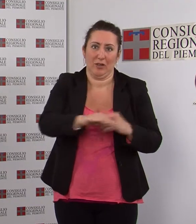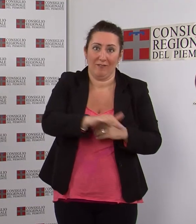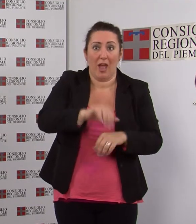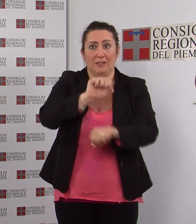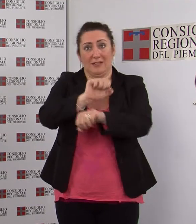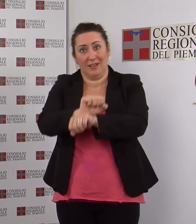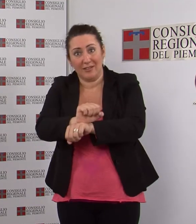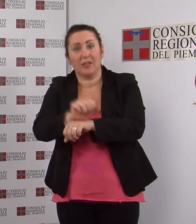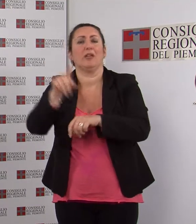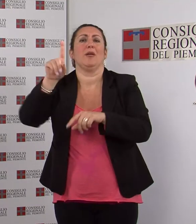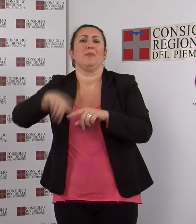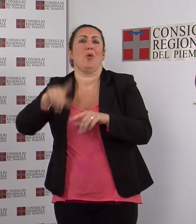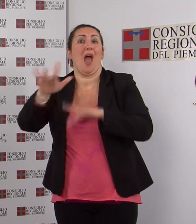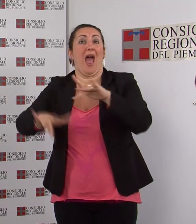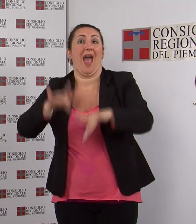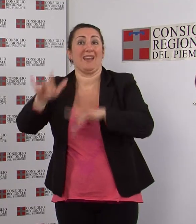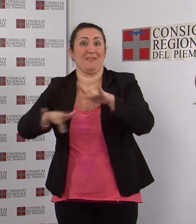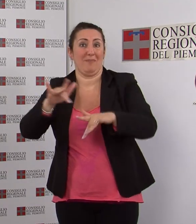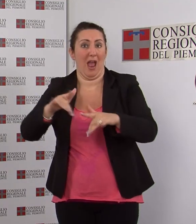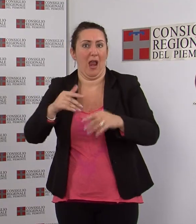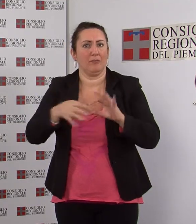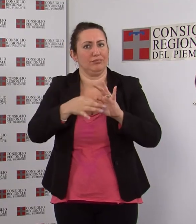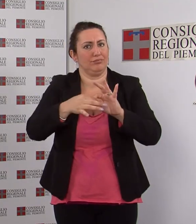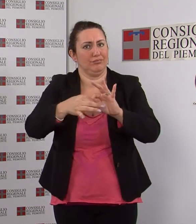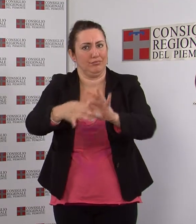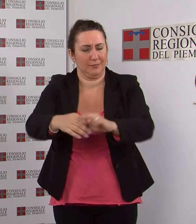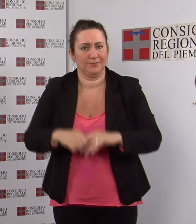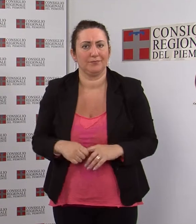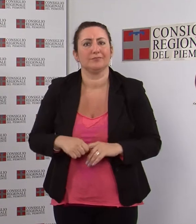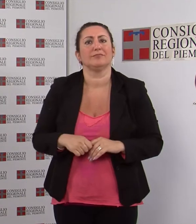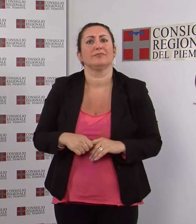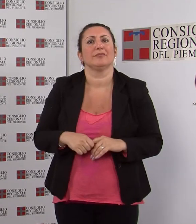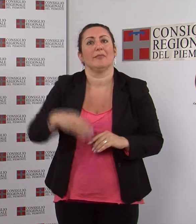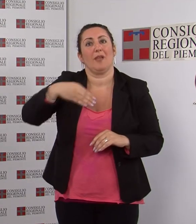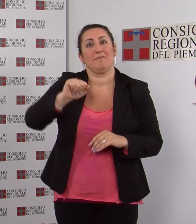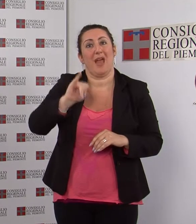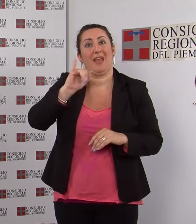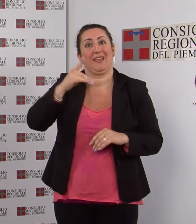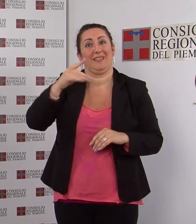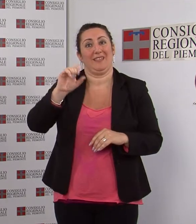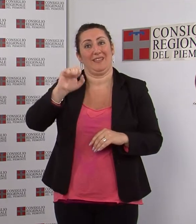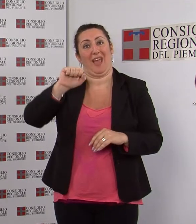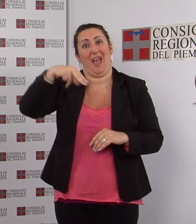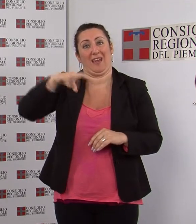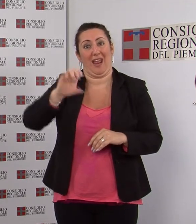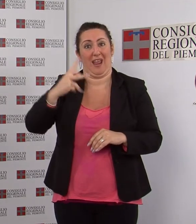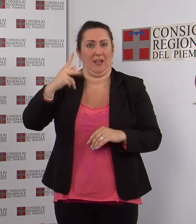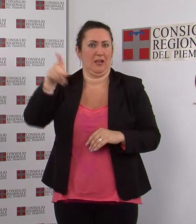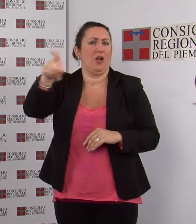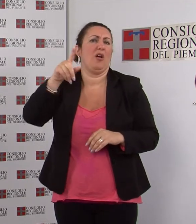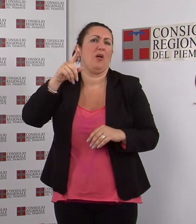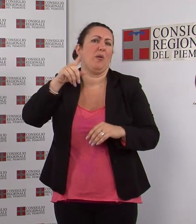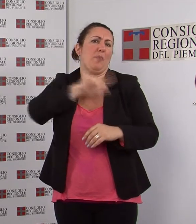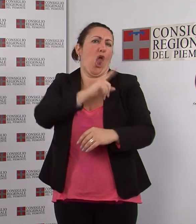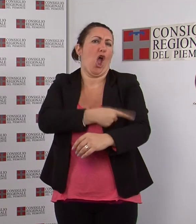detenuti e quello degli animali. La memoria di Majdanek Majdanek in Polonia fu un campo di sterminio meno